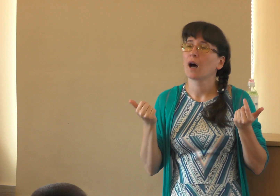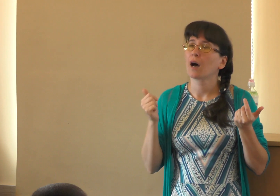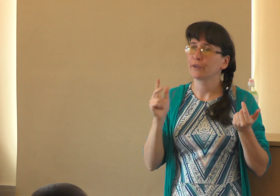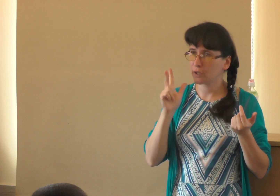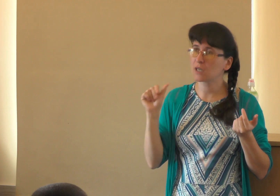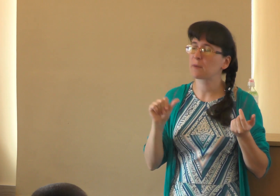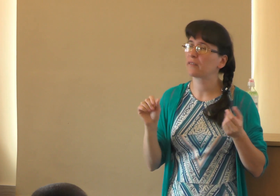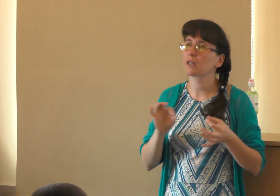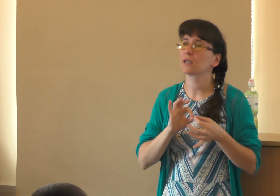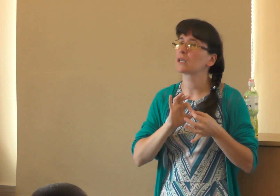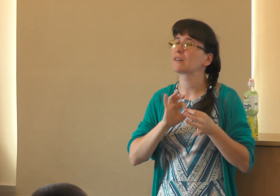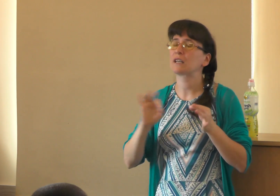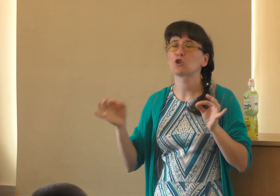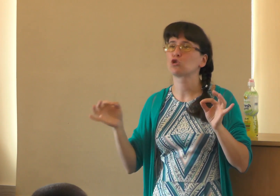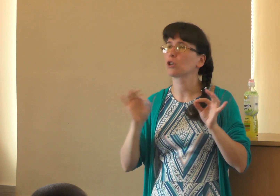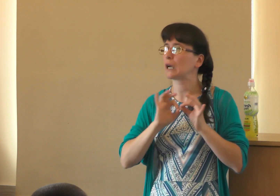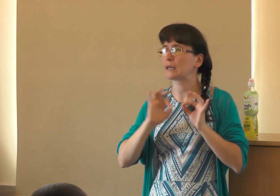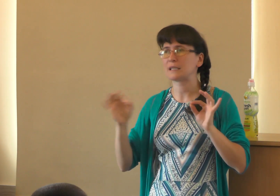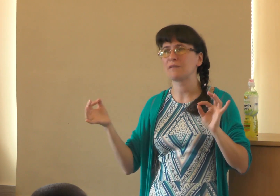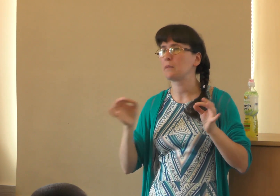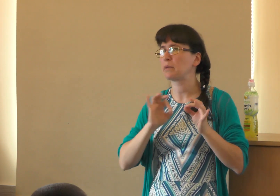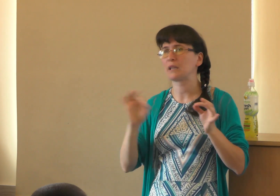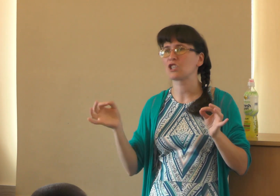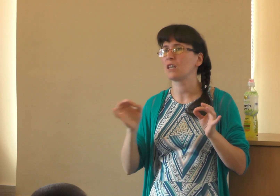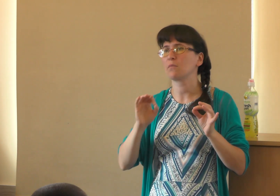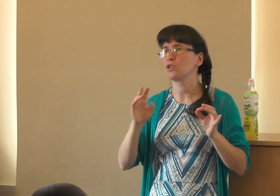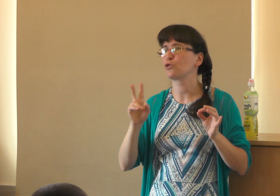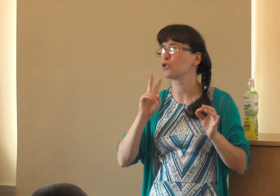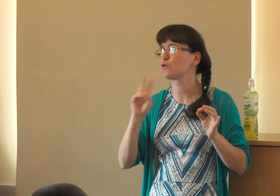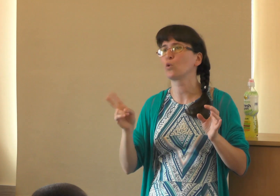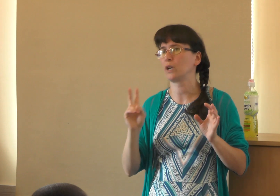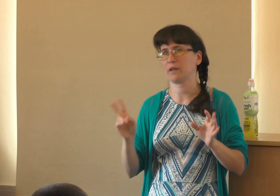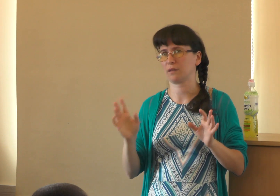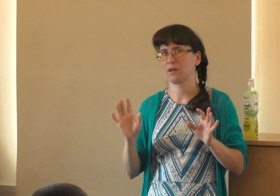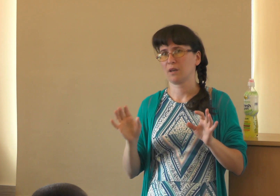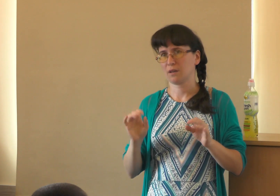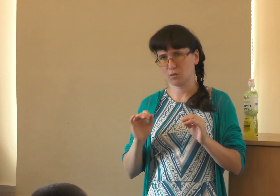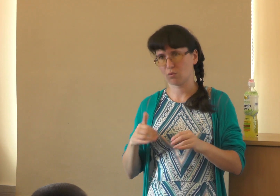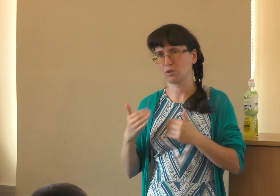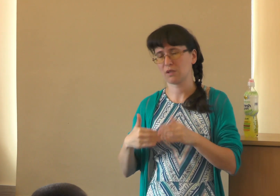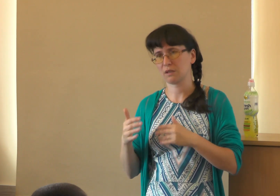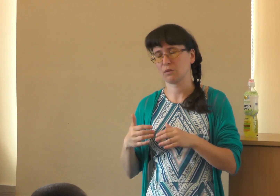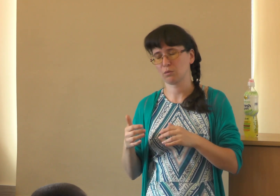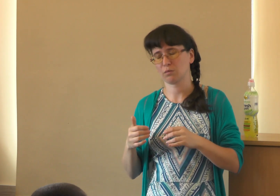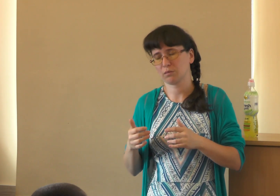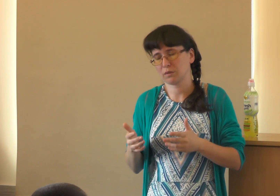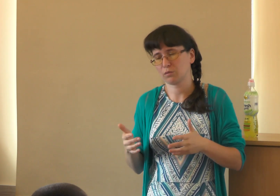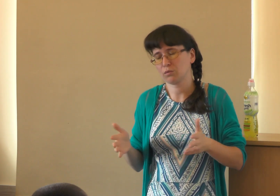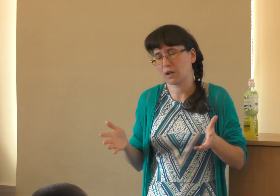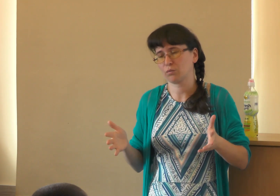Ей три с половиной, она разговаривает четко, красивыми предложениями еще с двух лет. То есть, ну, ну так,